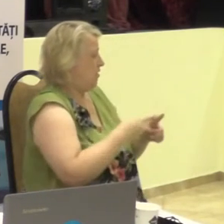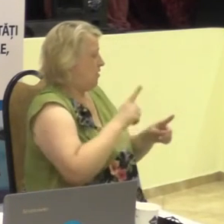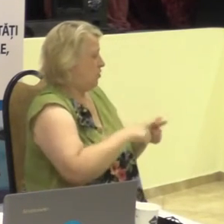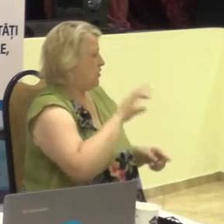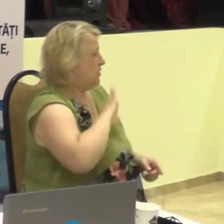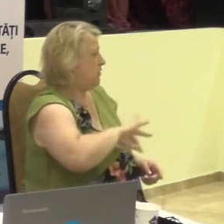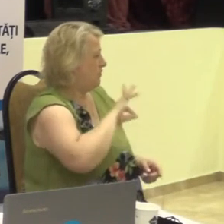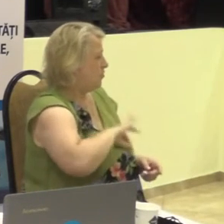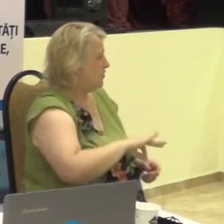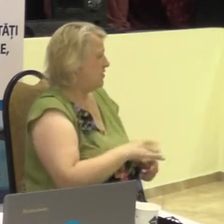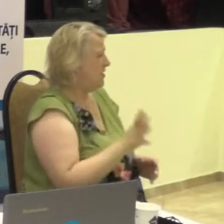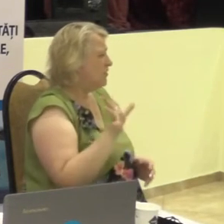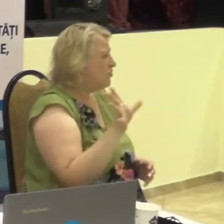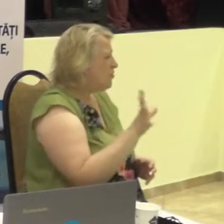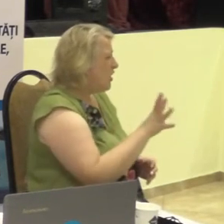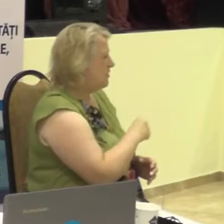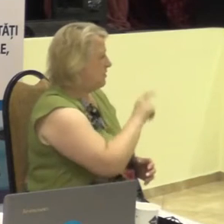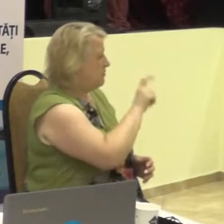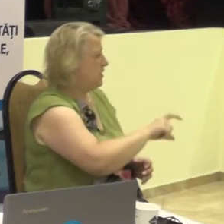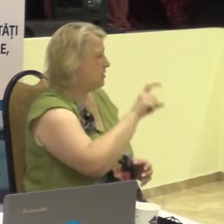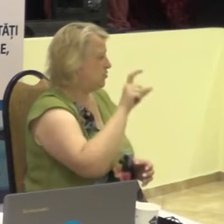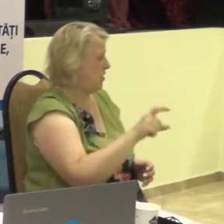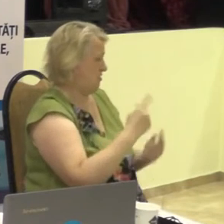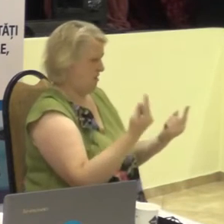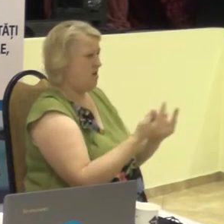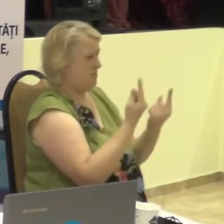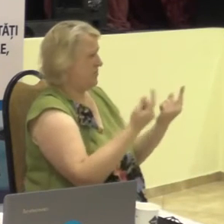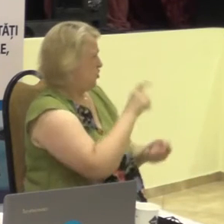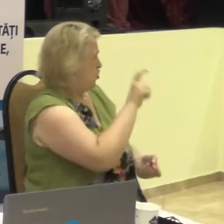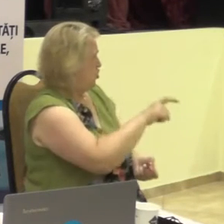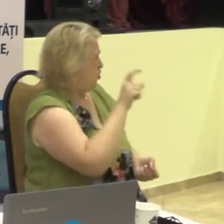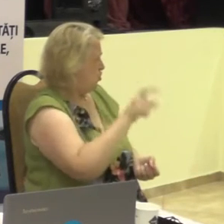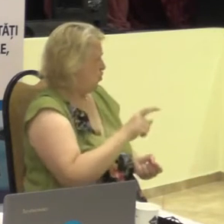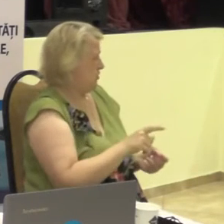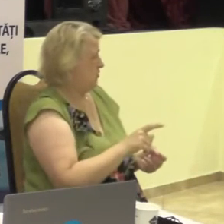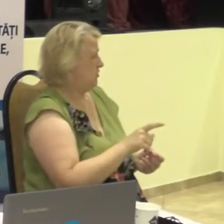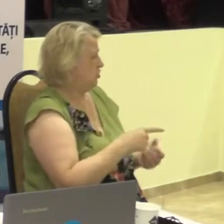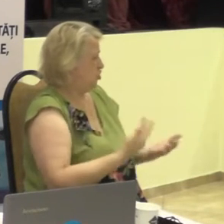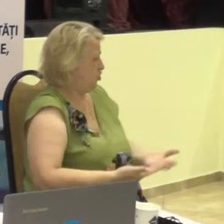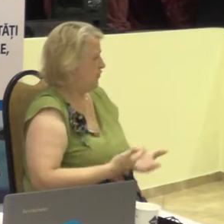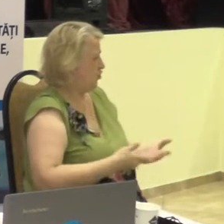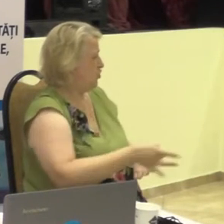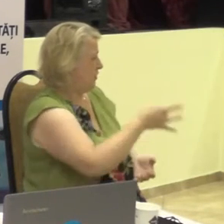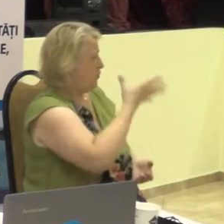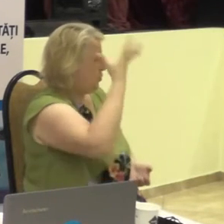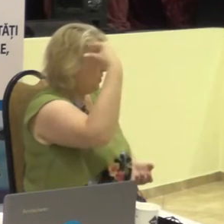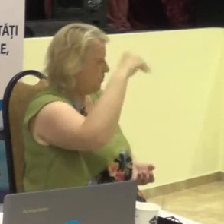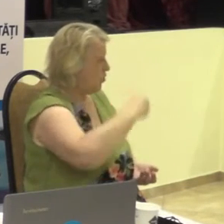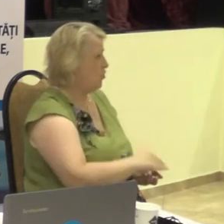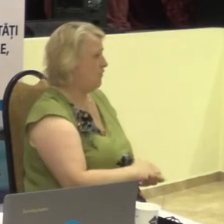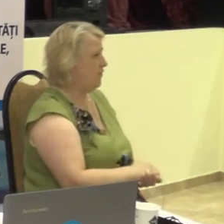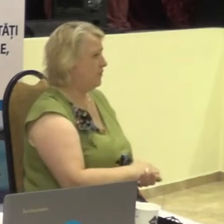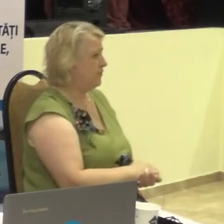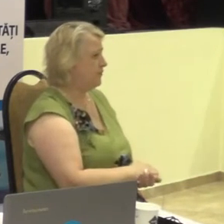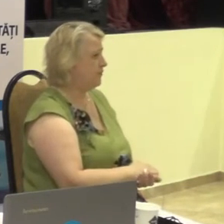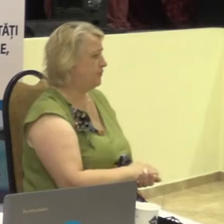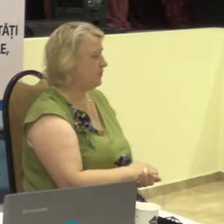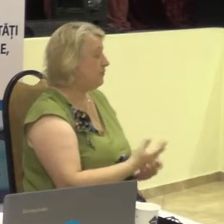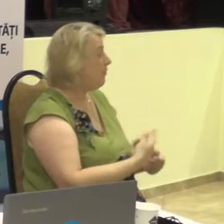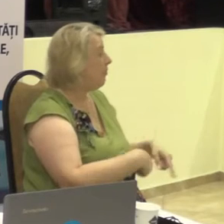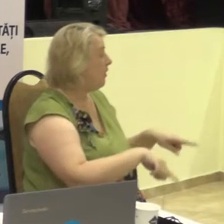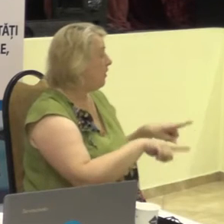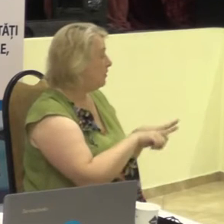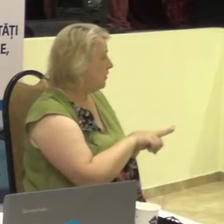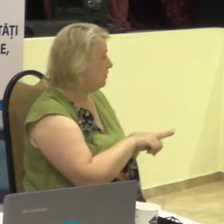folosesc toate persoanele din societate în Republica Moldova. În așa